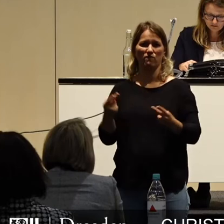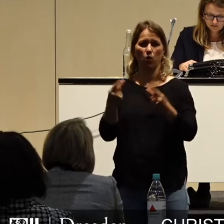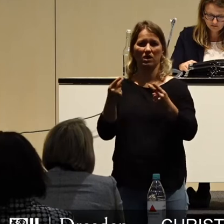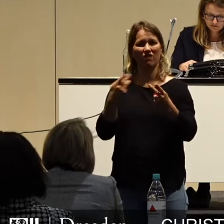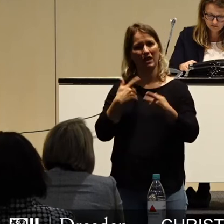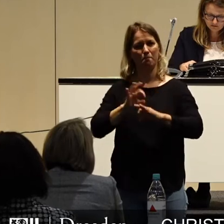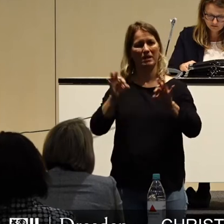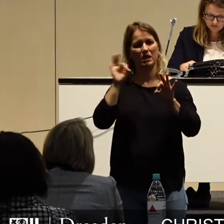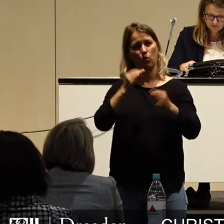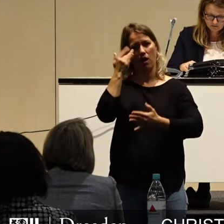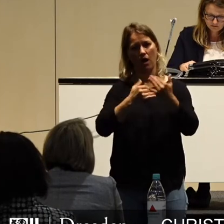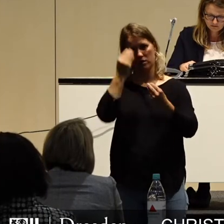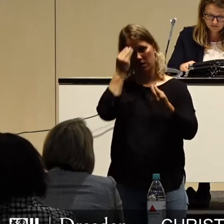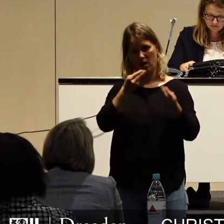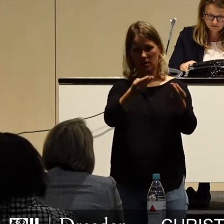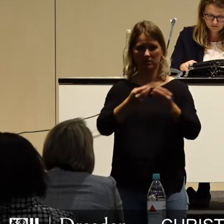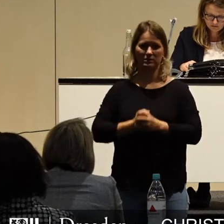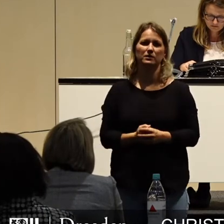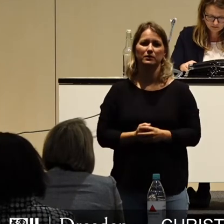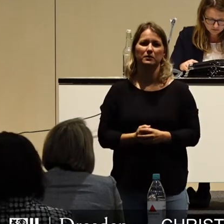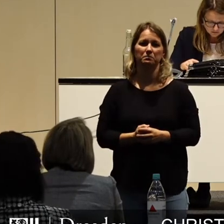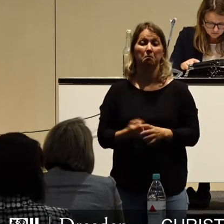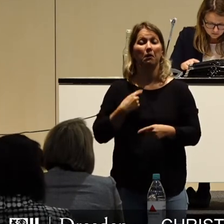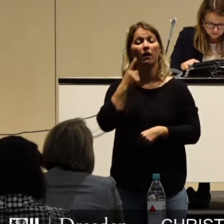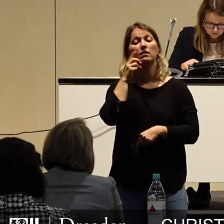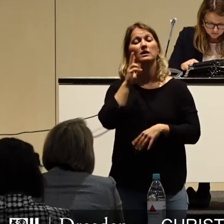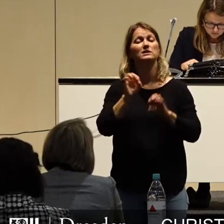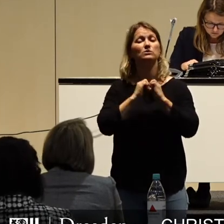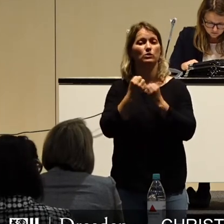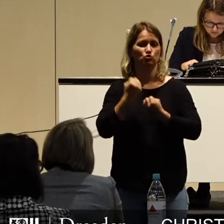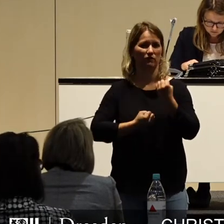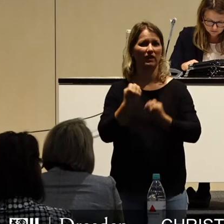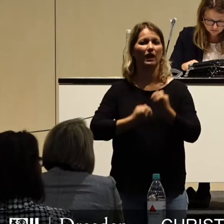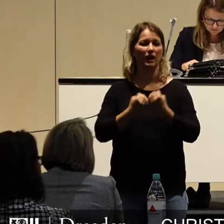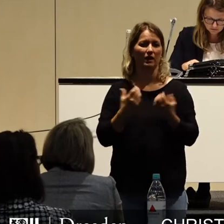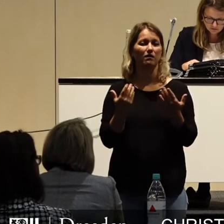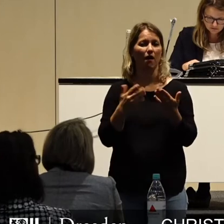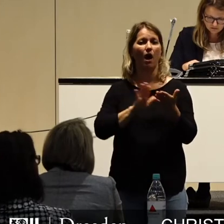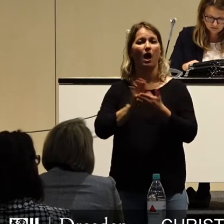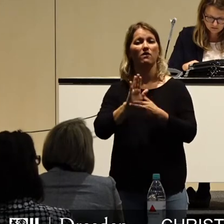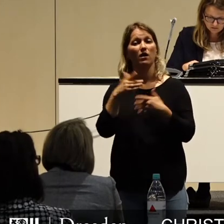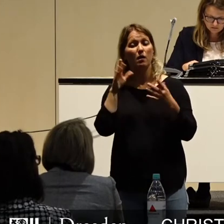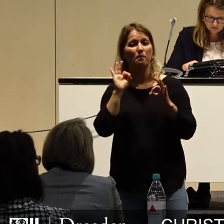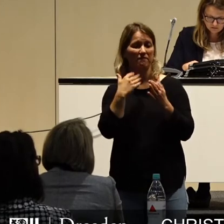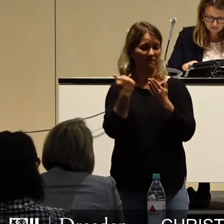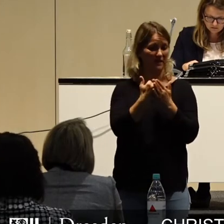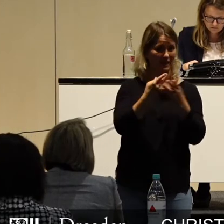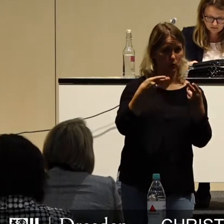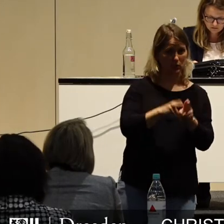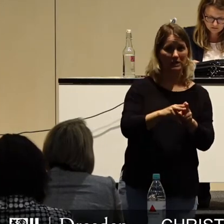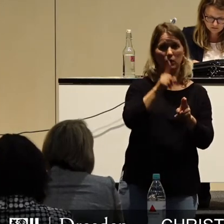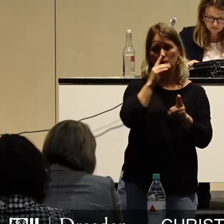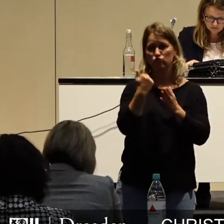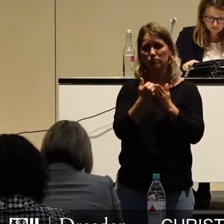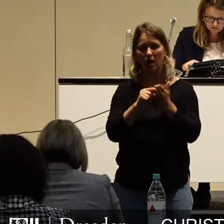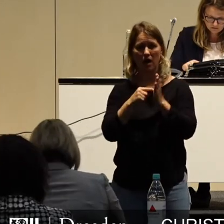stärker gewichtet. Es ist sicherlich eine schwierige Situation, denn es macht kaum einem Spaß, Gelder zu kürzen und Einsparmöglichkeiten aufzuzeigen. Aber